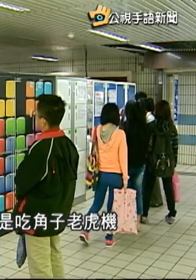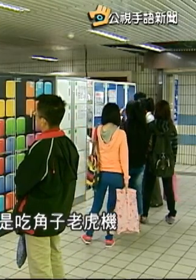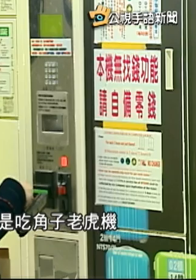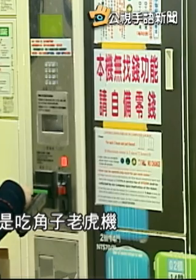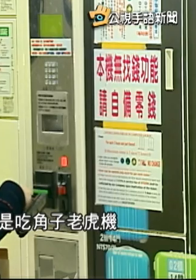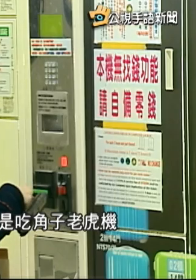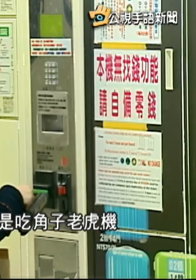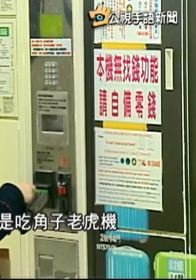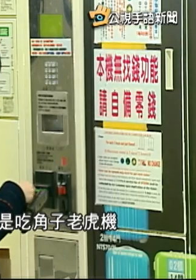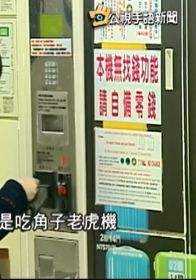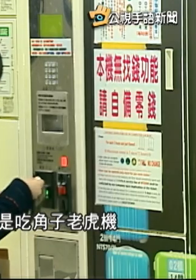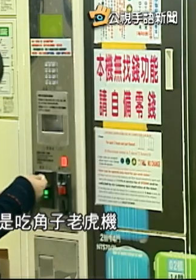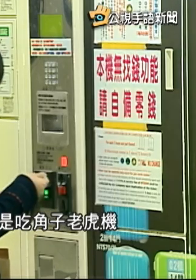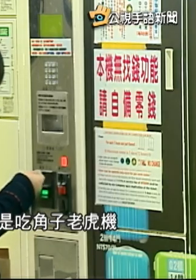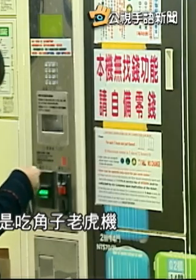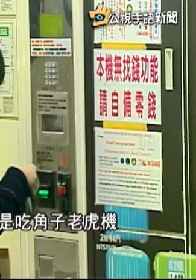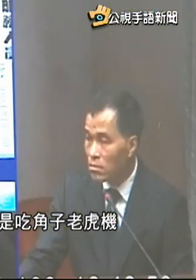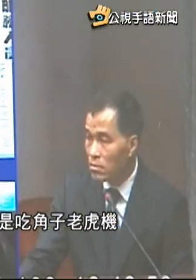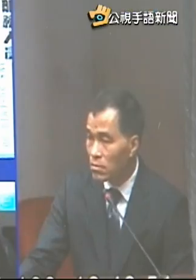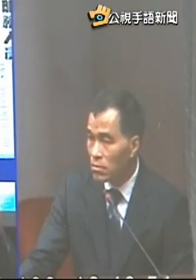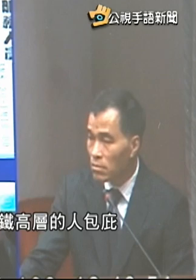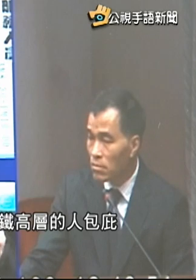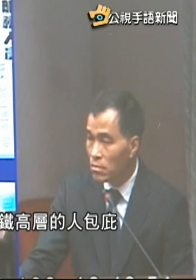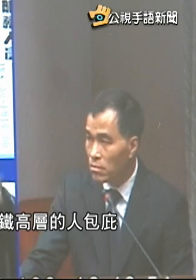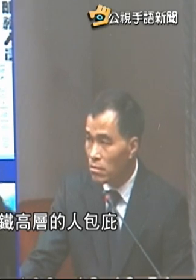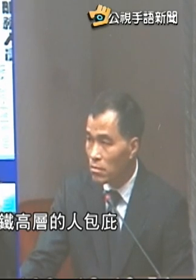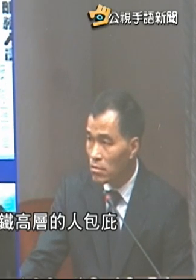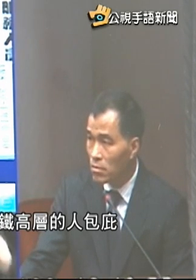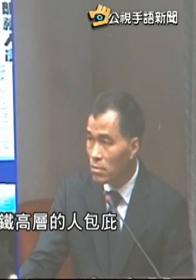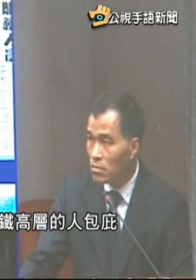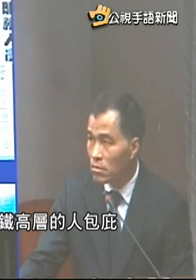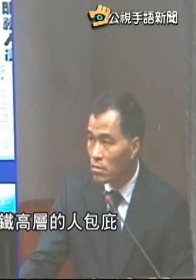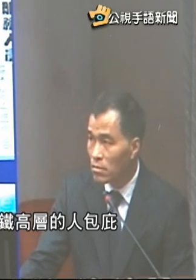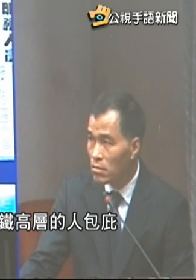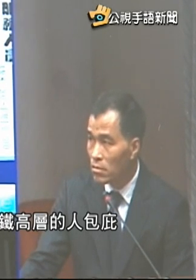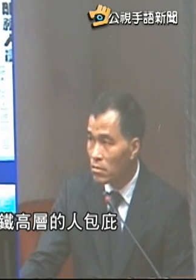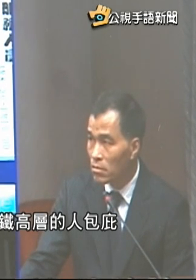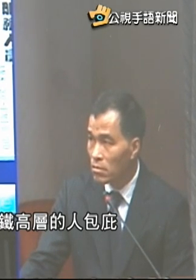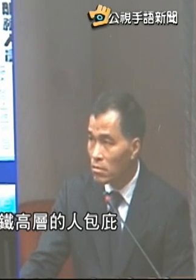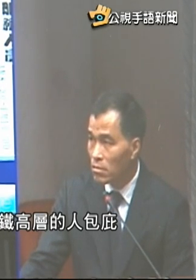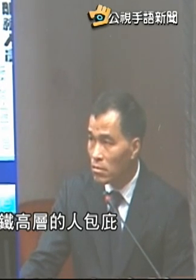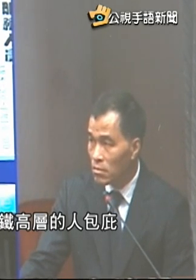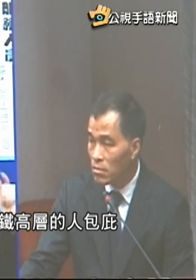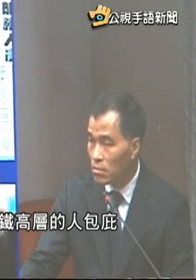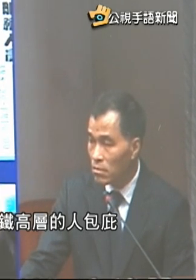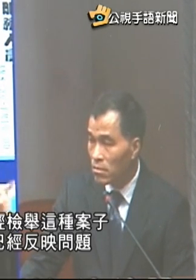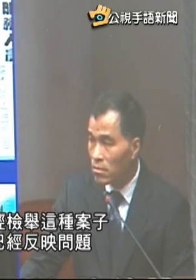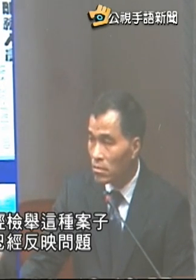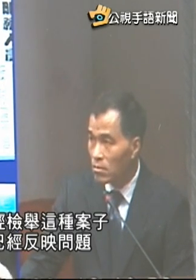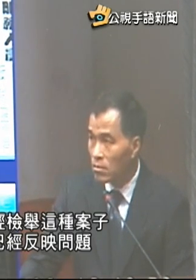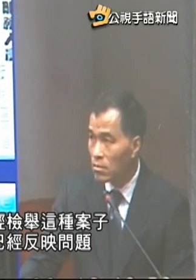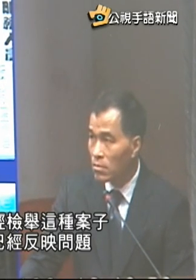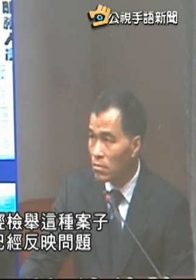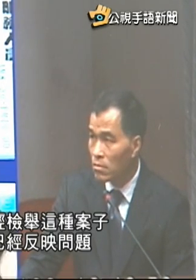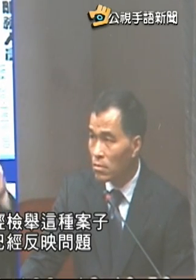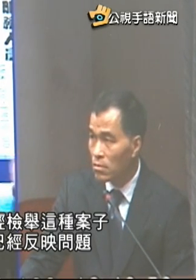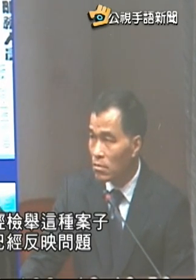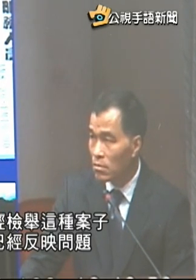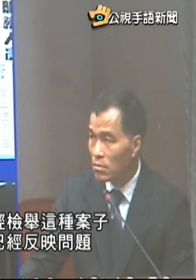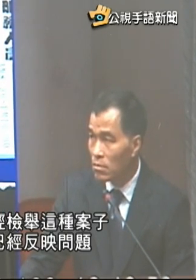柜根本就是吃饺子老虎鸡但是如果没有台铁高层的人包庇有人都已经检举这种案子有人都已经